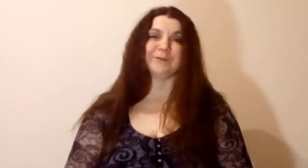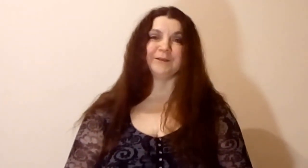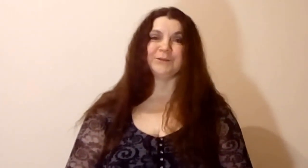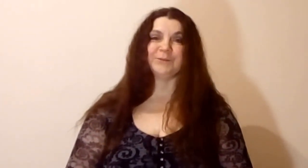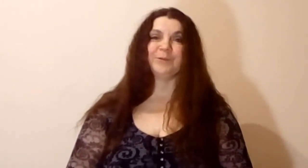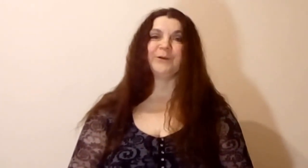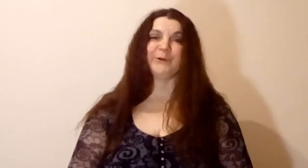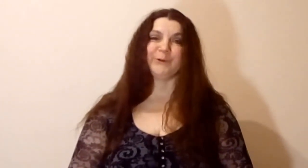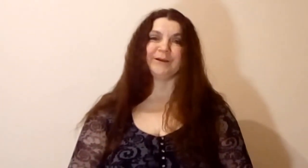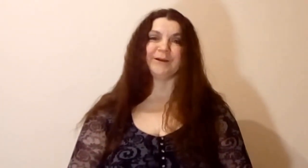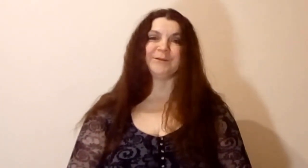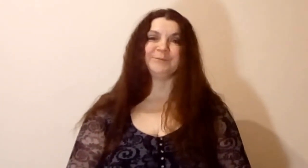следующих роликах.